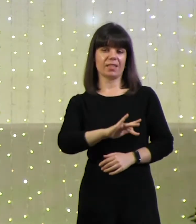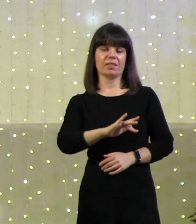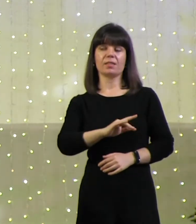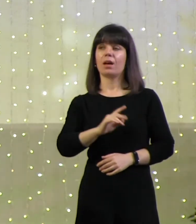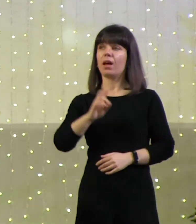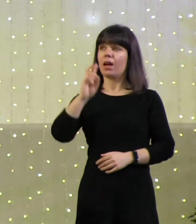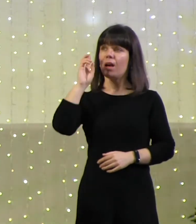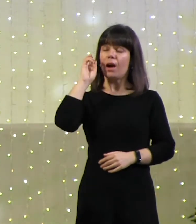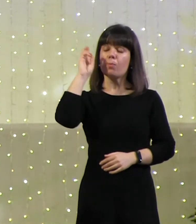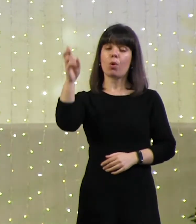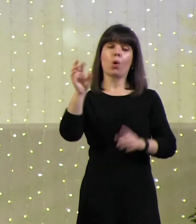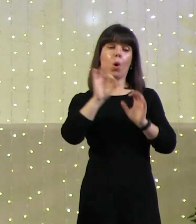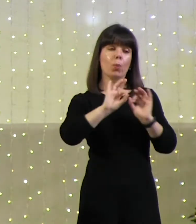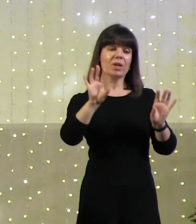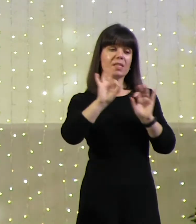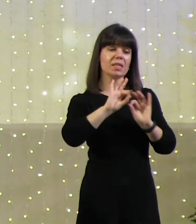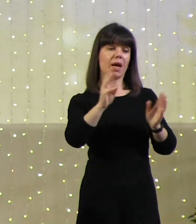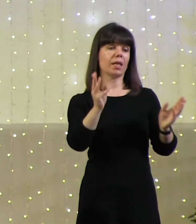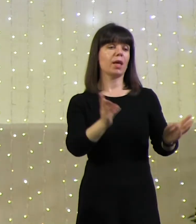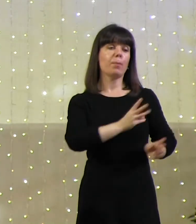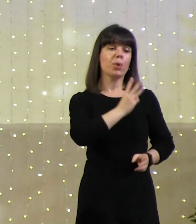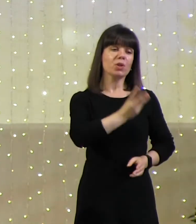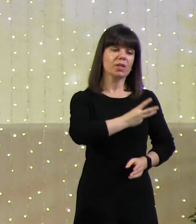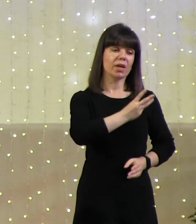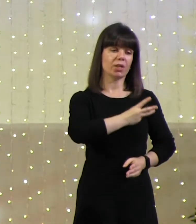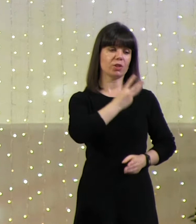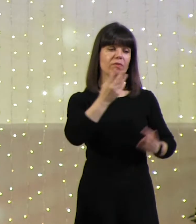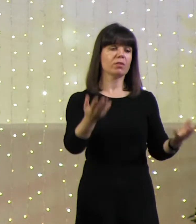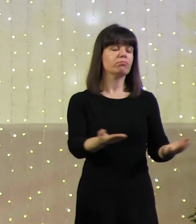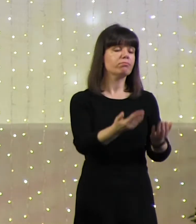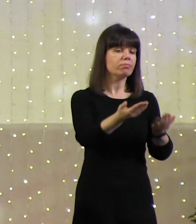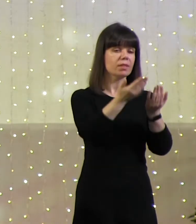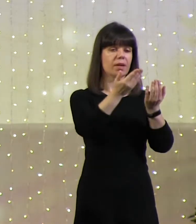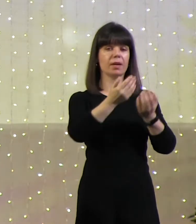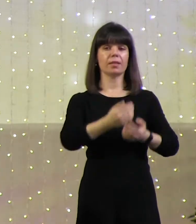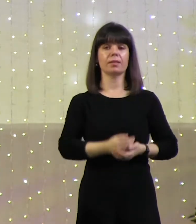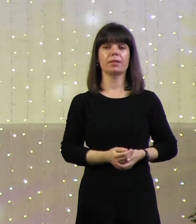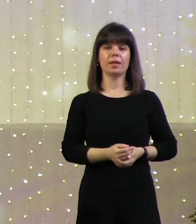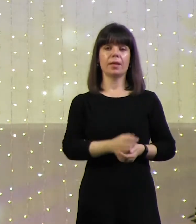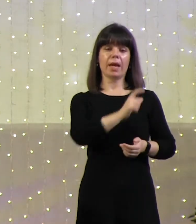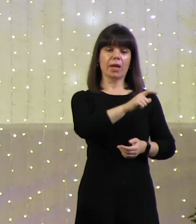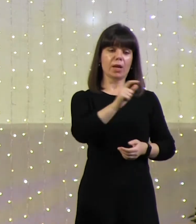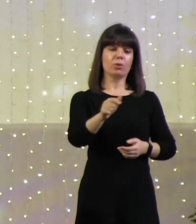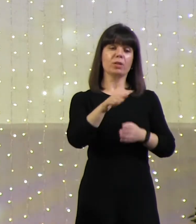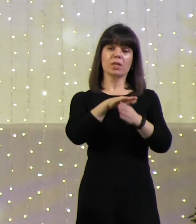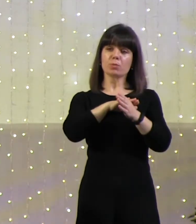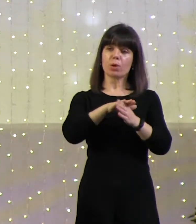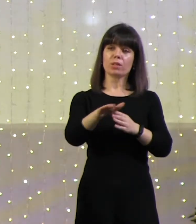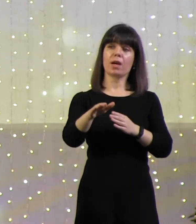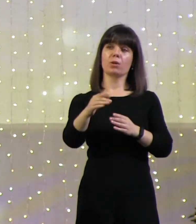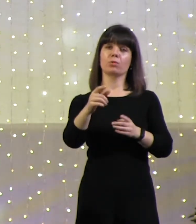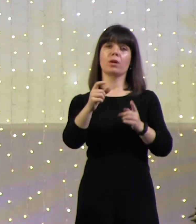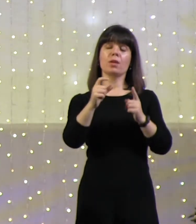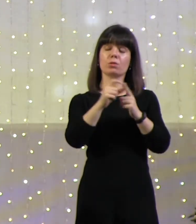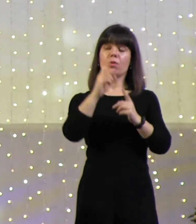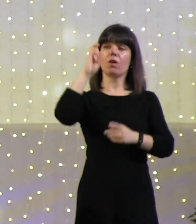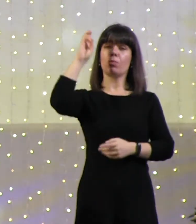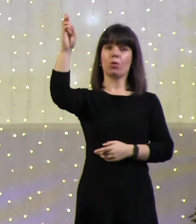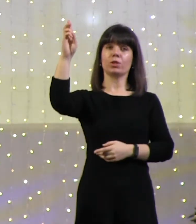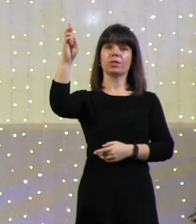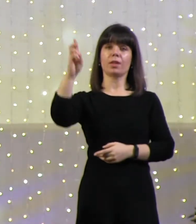объясняет вновь, воодушевляет. Они четко выполняют его инструкции, и невероятная победа. Земля